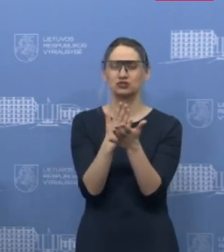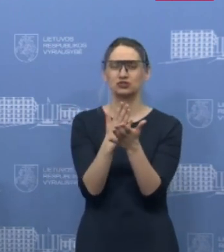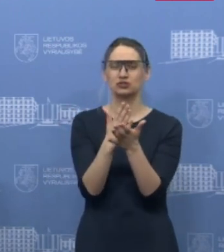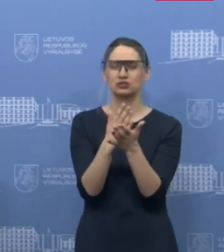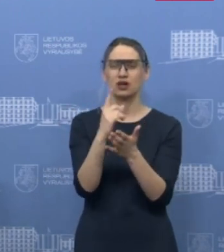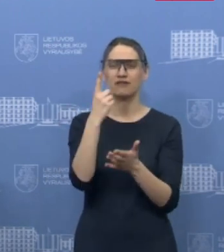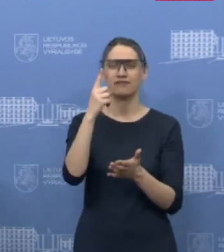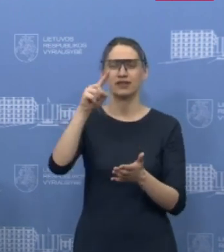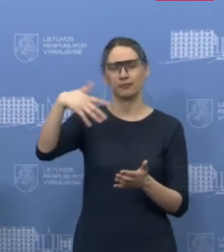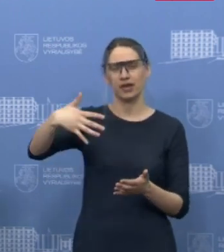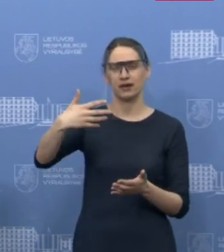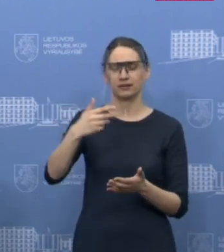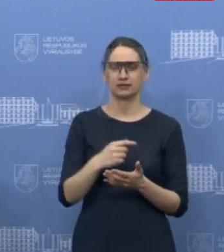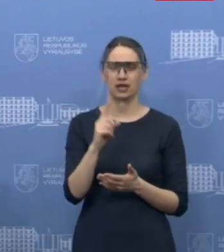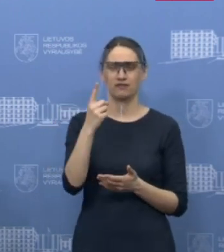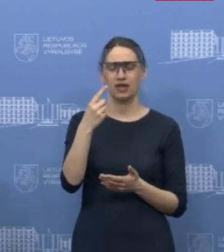euros penkiasdešimt.